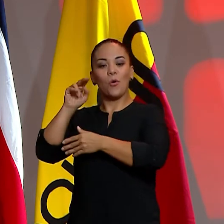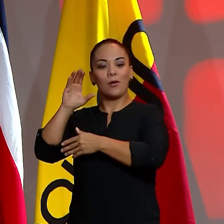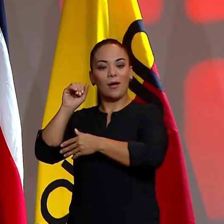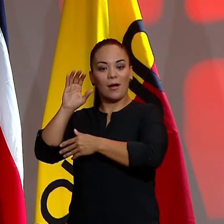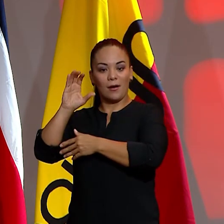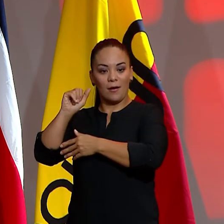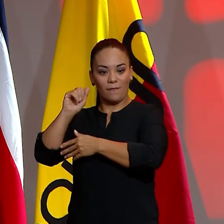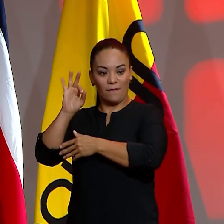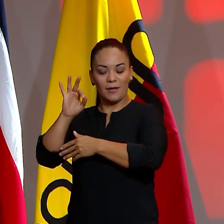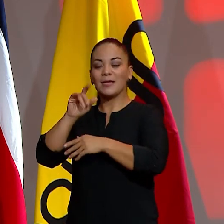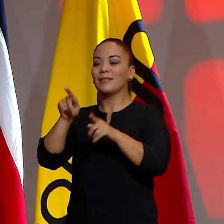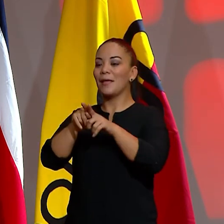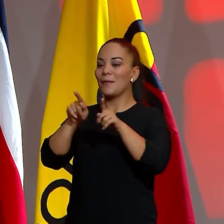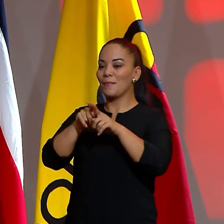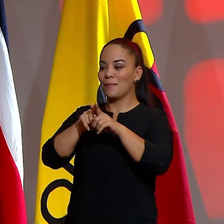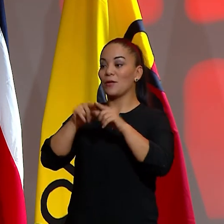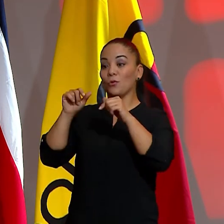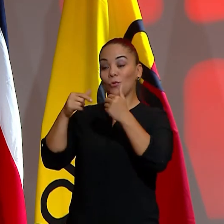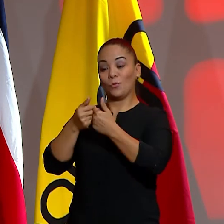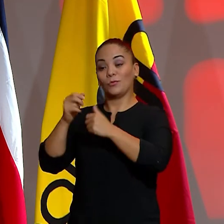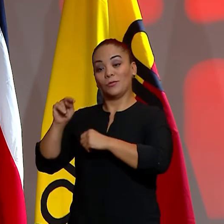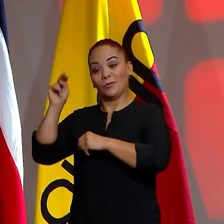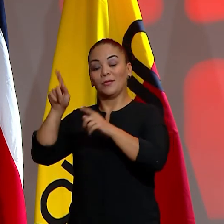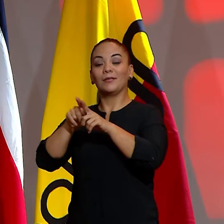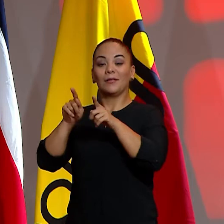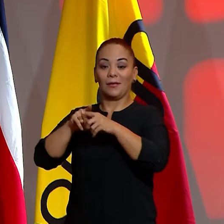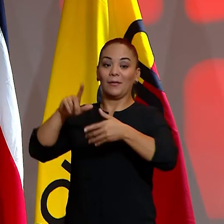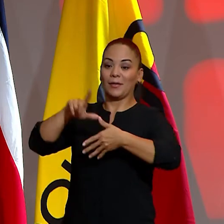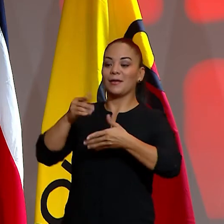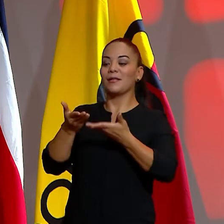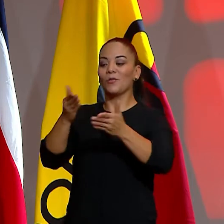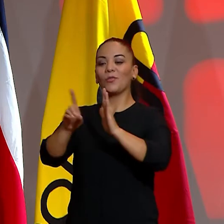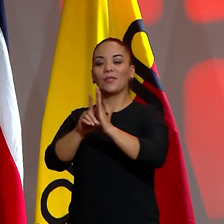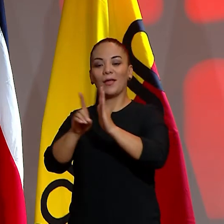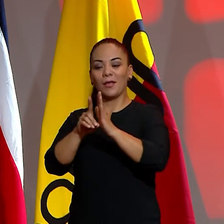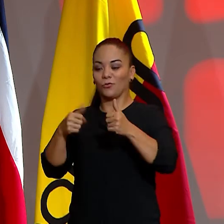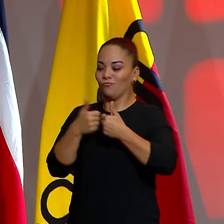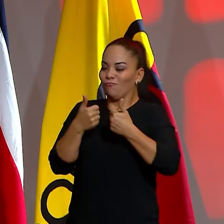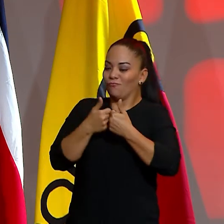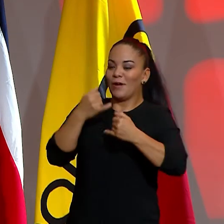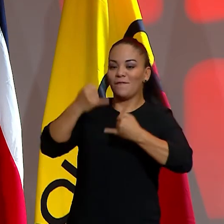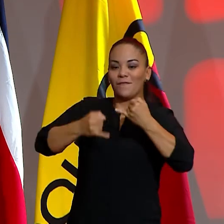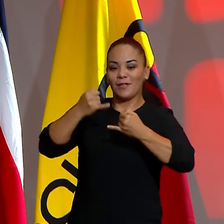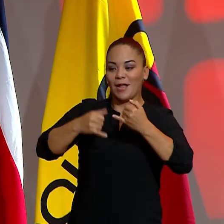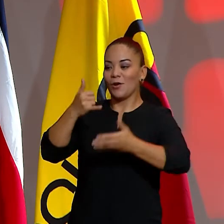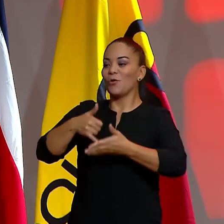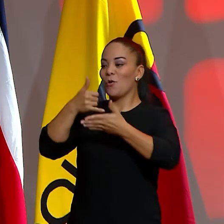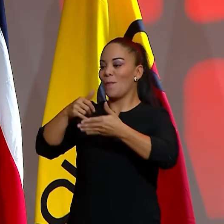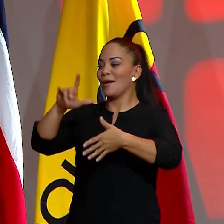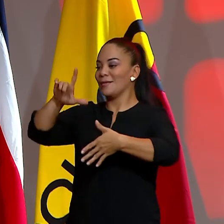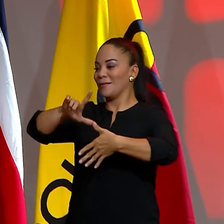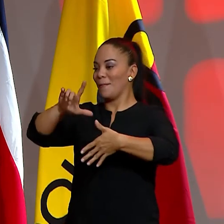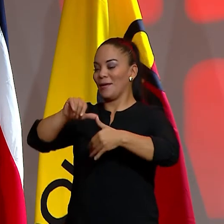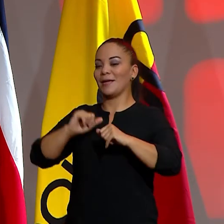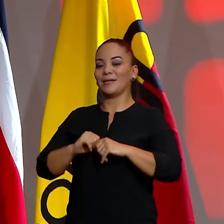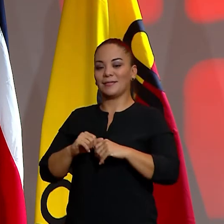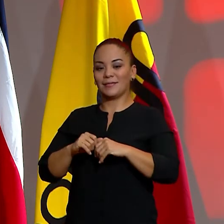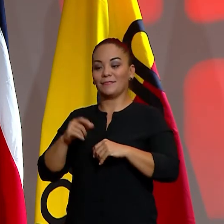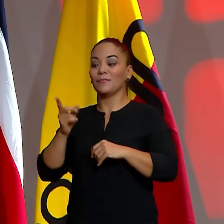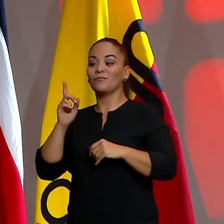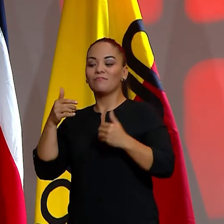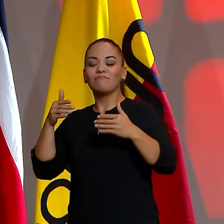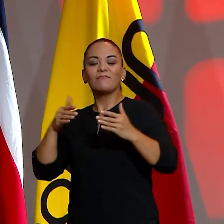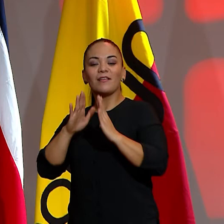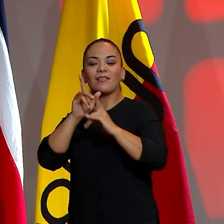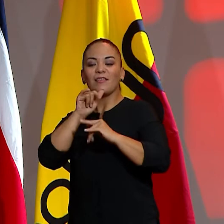y ante clubes de Norte y Centroamérica en 1988, que le dio el derecho a disputar la final de la Copa de las Américas frente al Racing de Argentina.